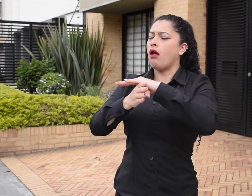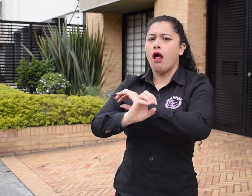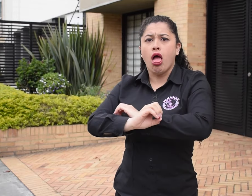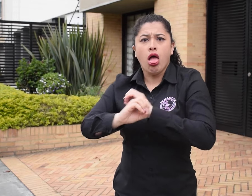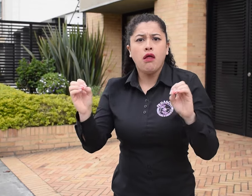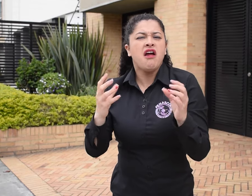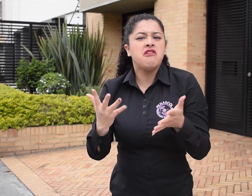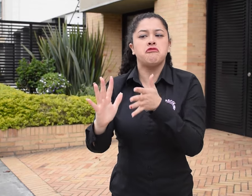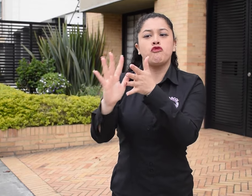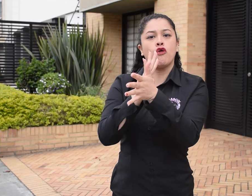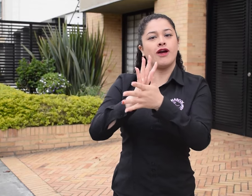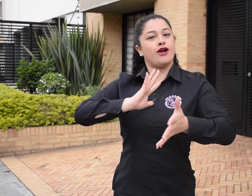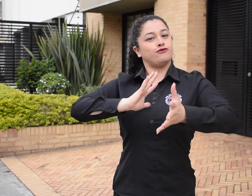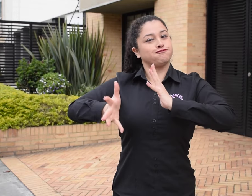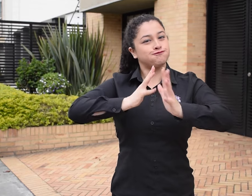Y si no son accesibles,